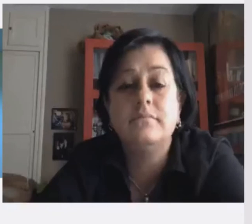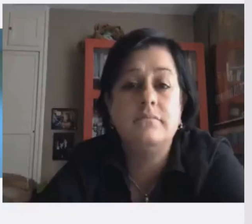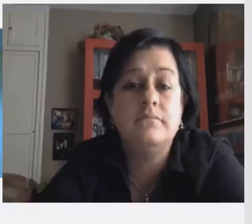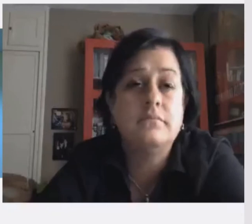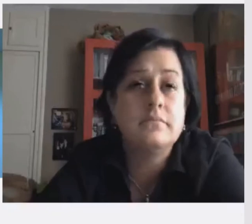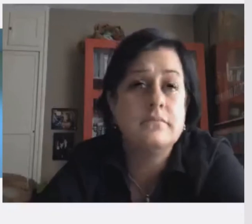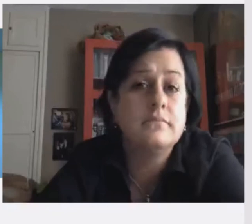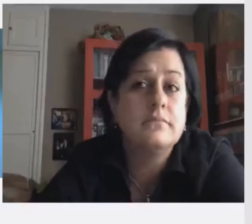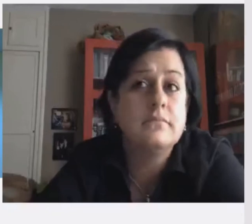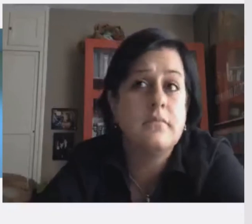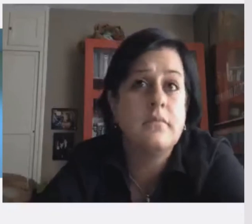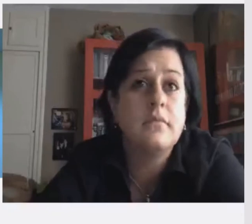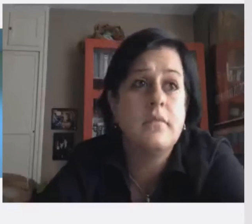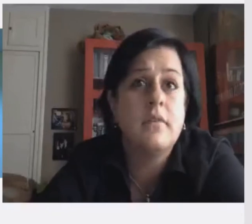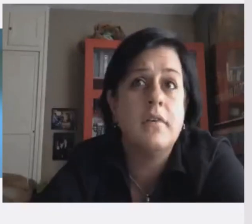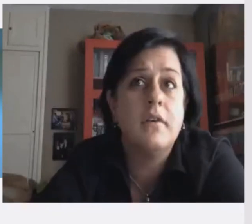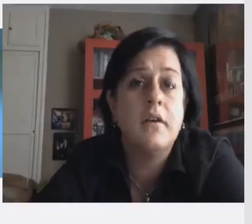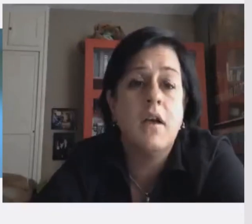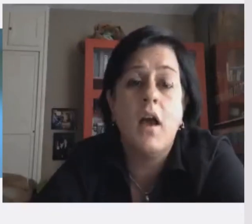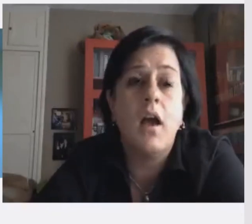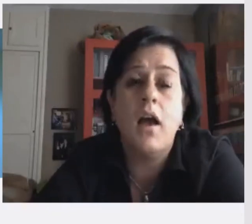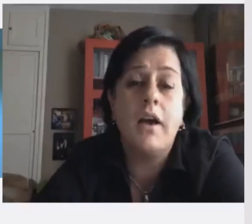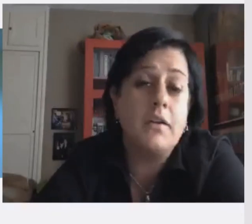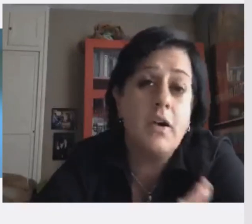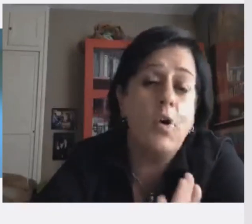автором, чтобы он понял, как писать сценарий.